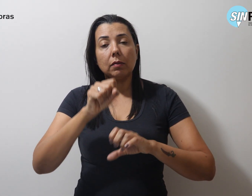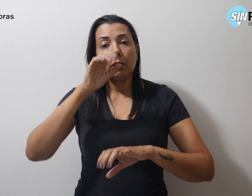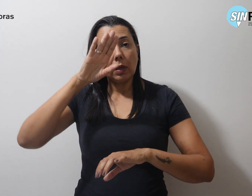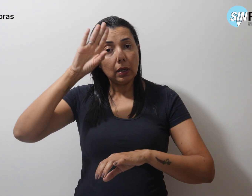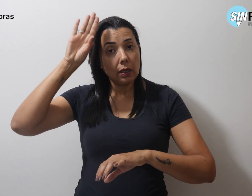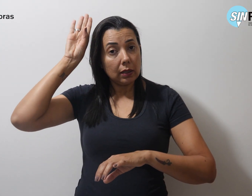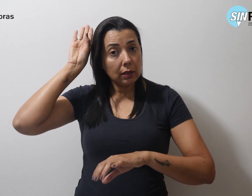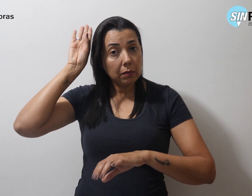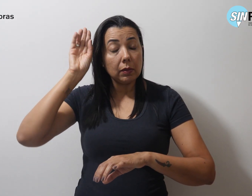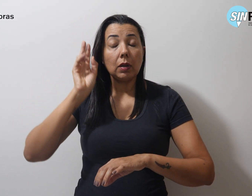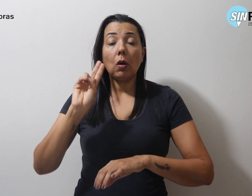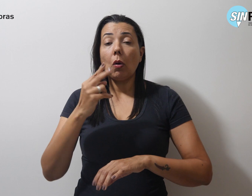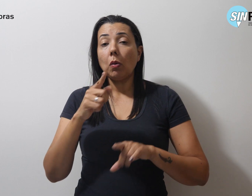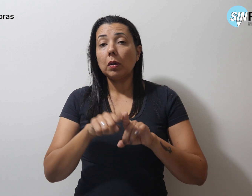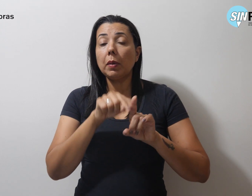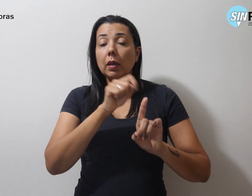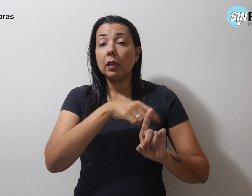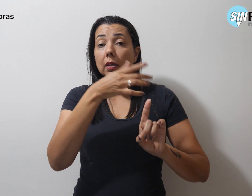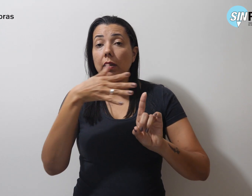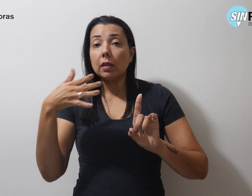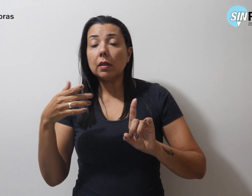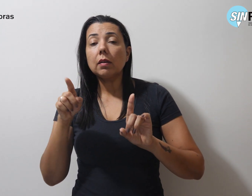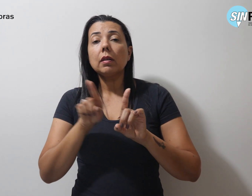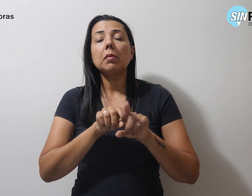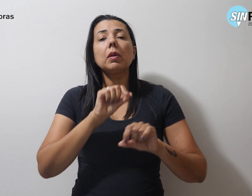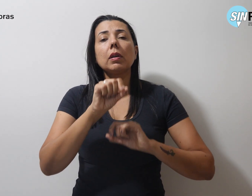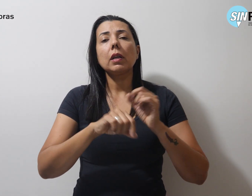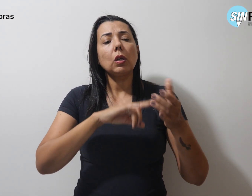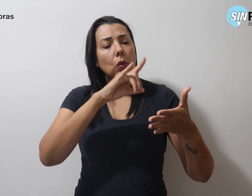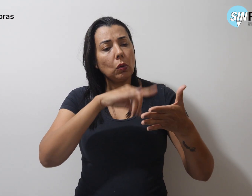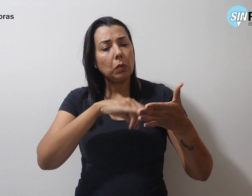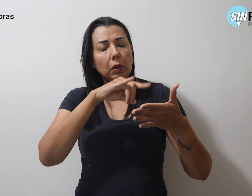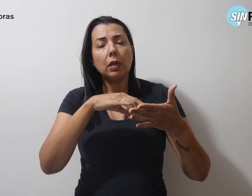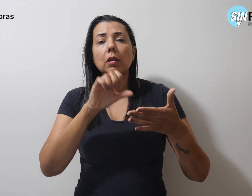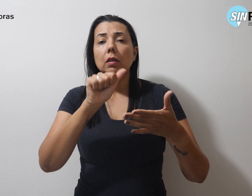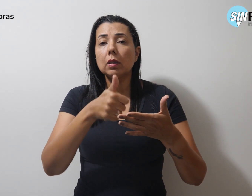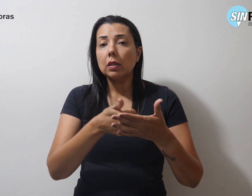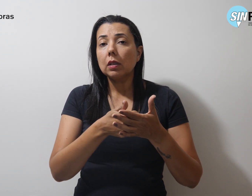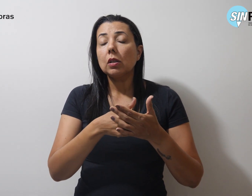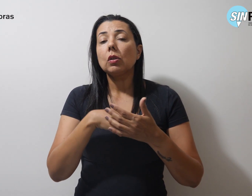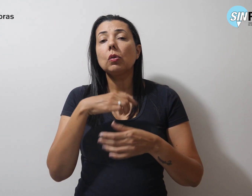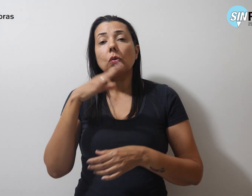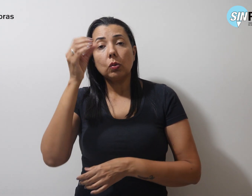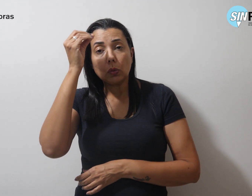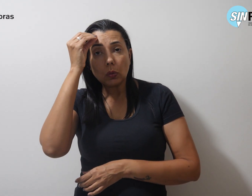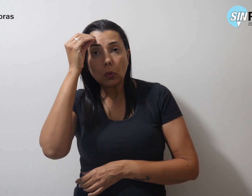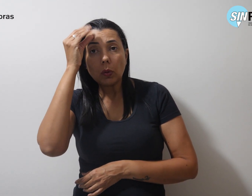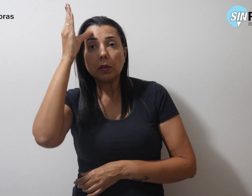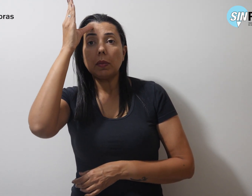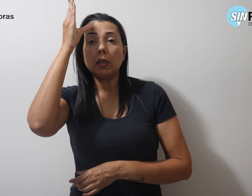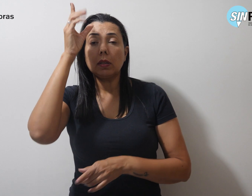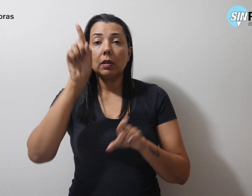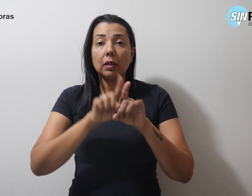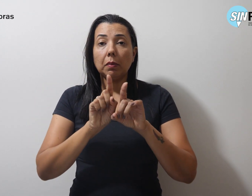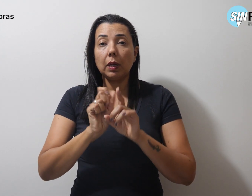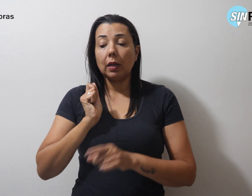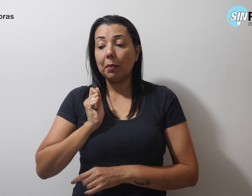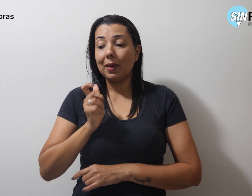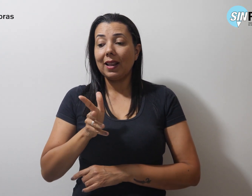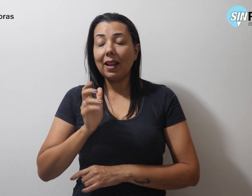ou continuada e documentação comprobatória dos conhecimentos e habilidades são alguns dos